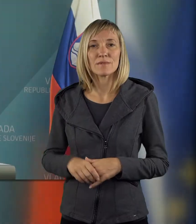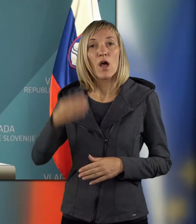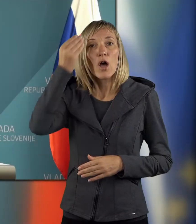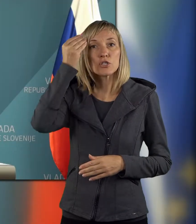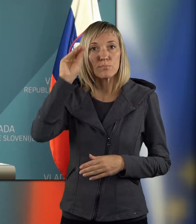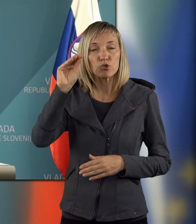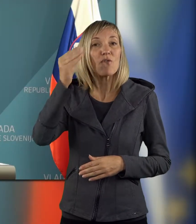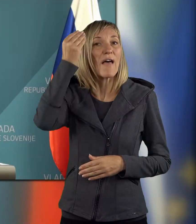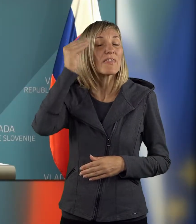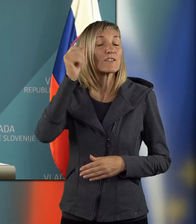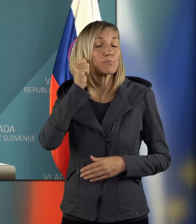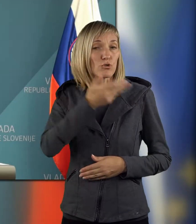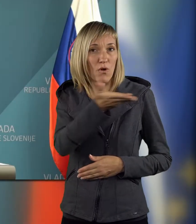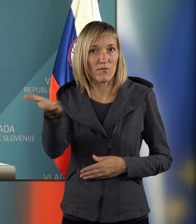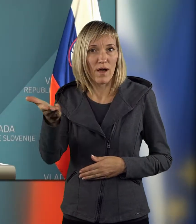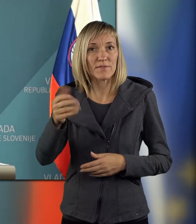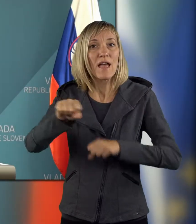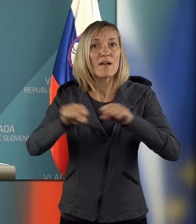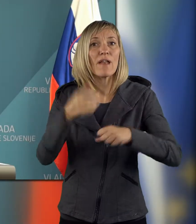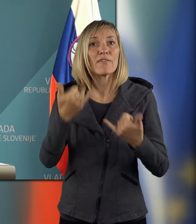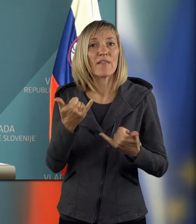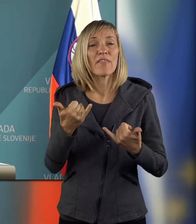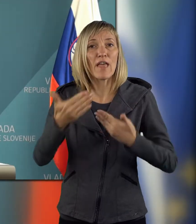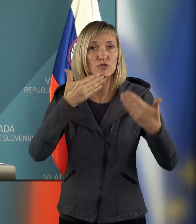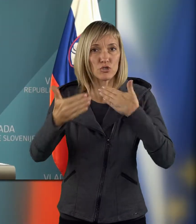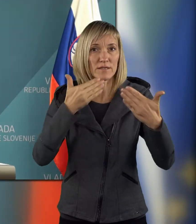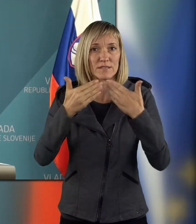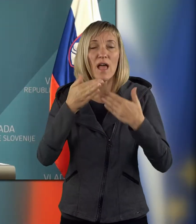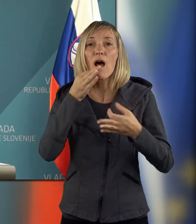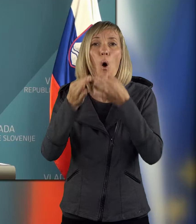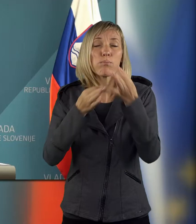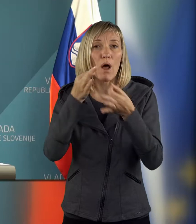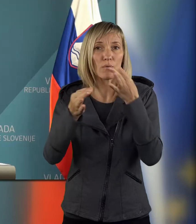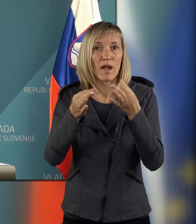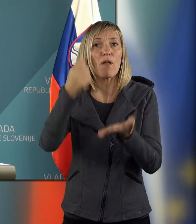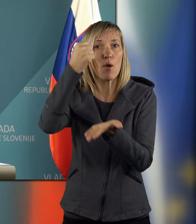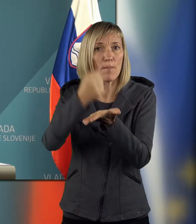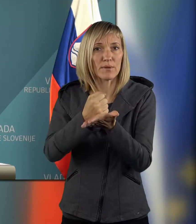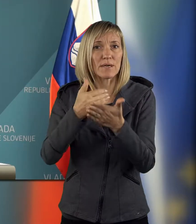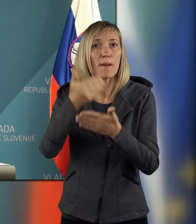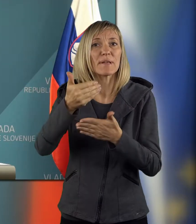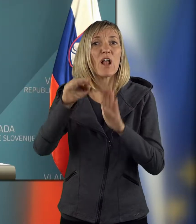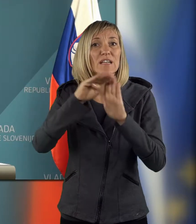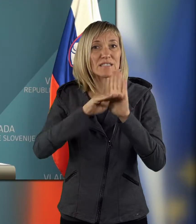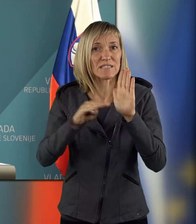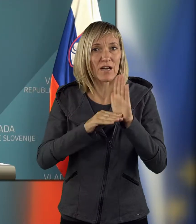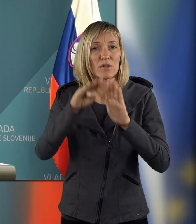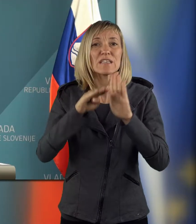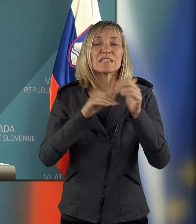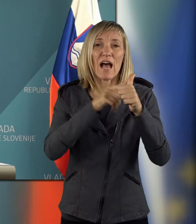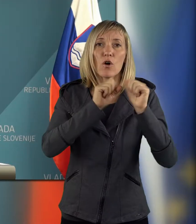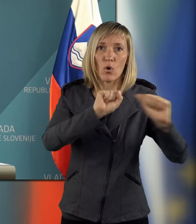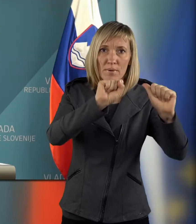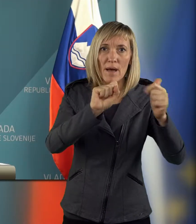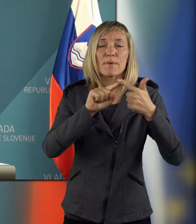Spoštovane, spoštovani, vlada je na današnji seji obravnavala in potrdila predloga zakona, zakona